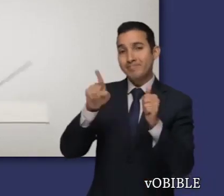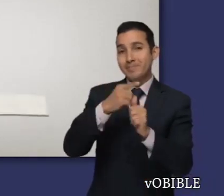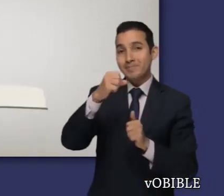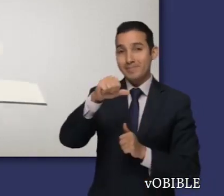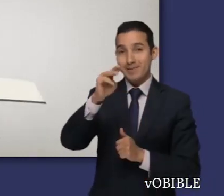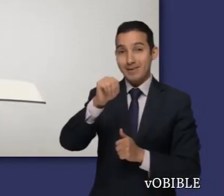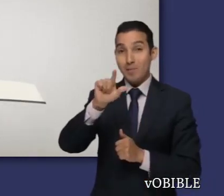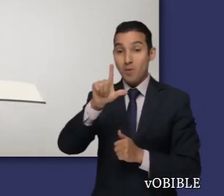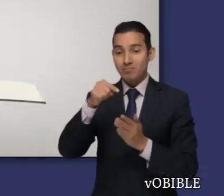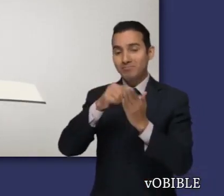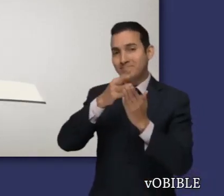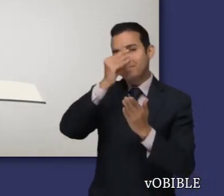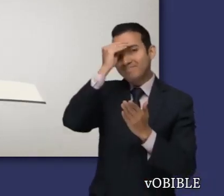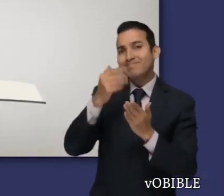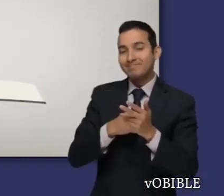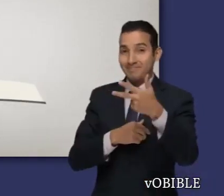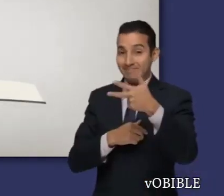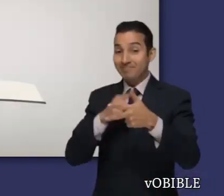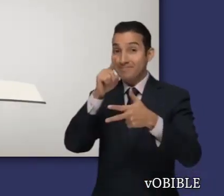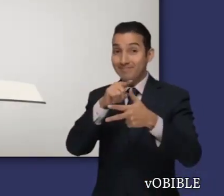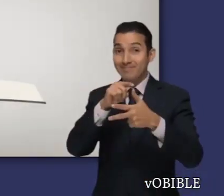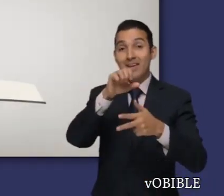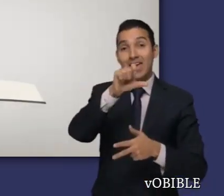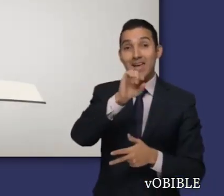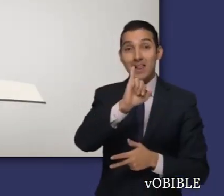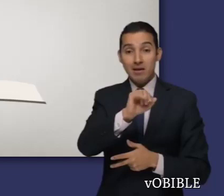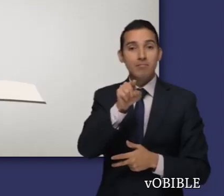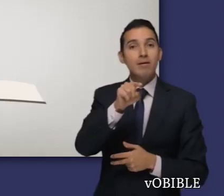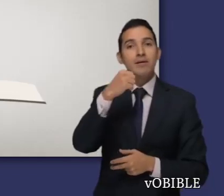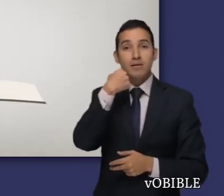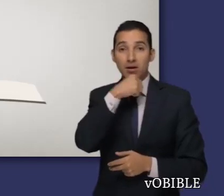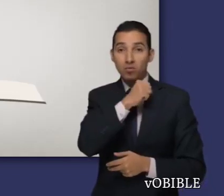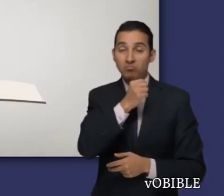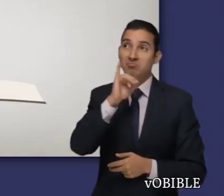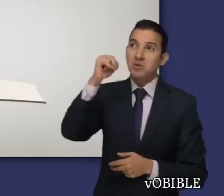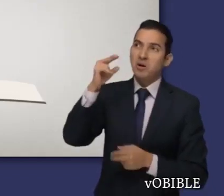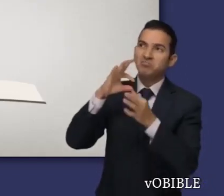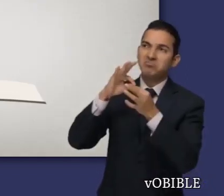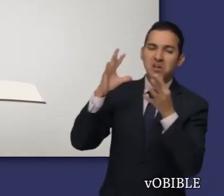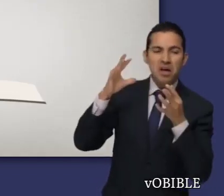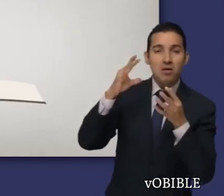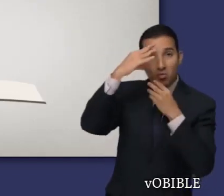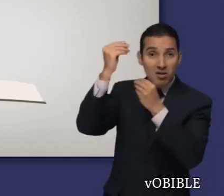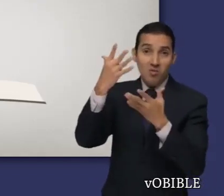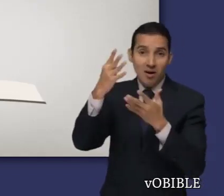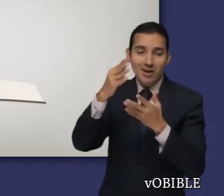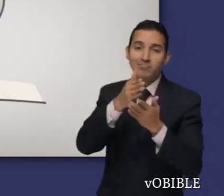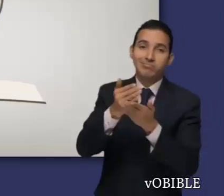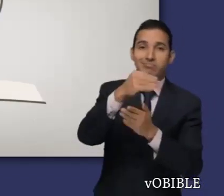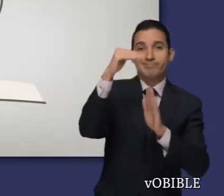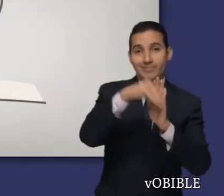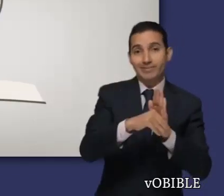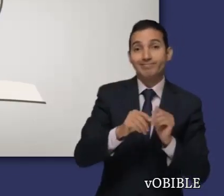Cuando lea el primer libro de Samuel, note cómo Elí y Saúl se buscaron problemas y acabaron mal.